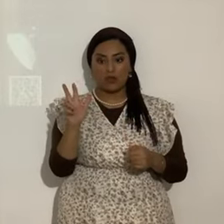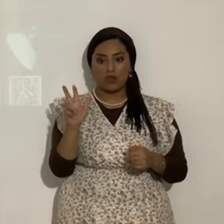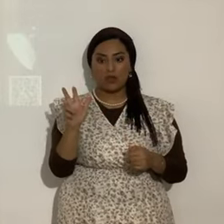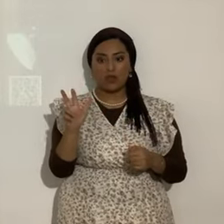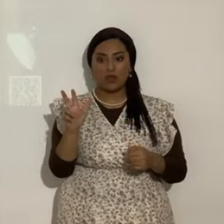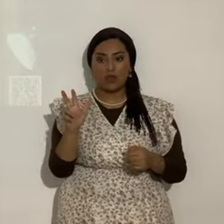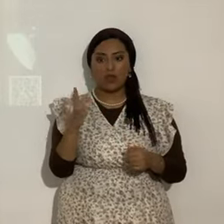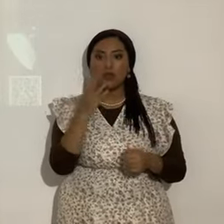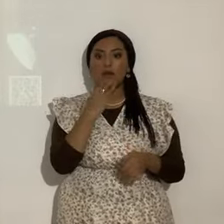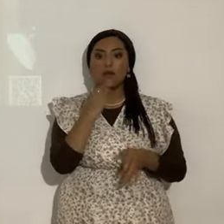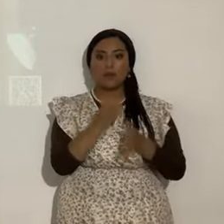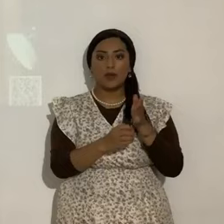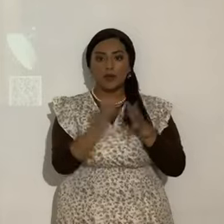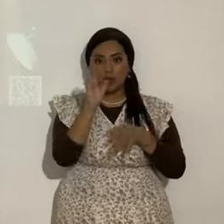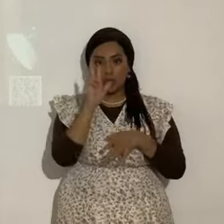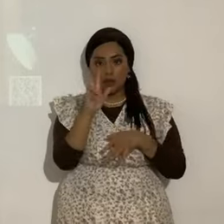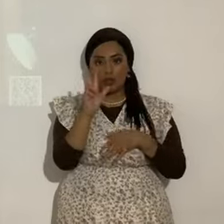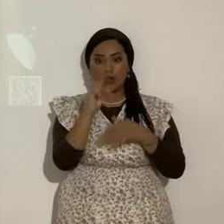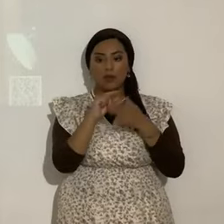Hebreos 3, verso 6.